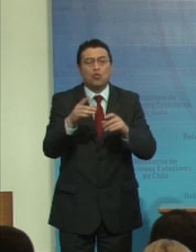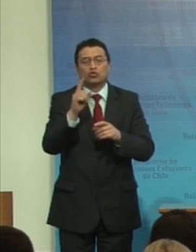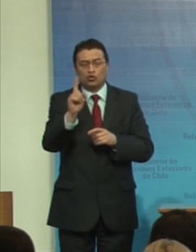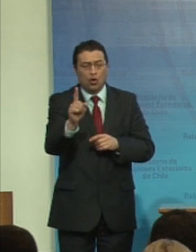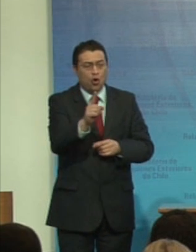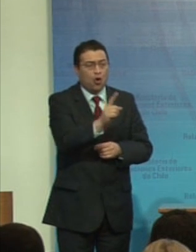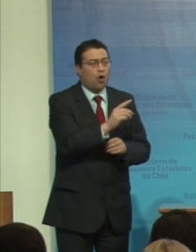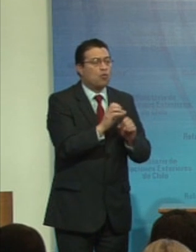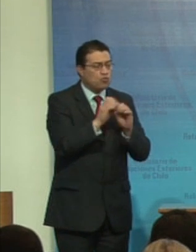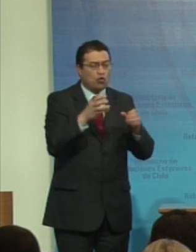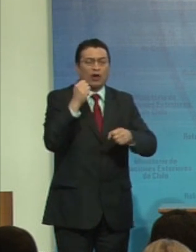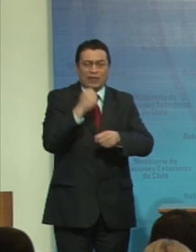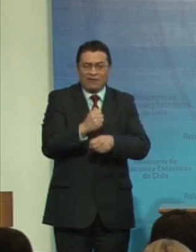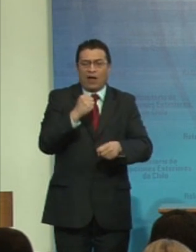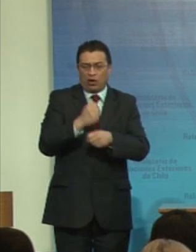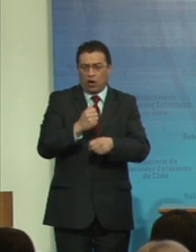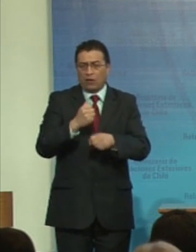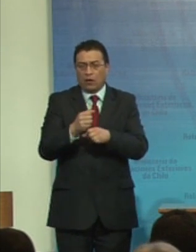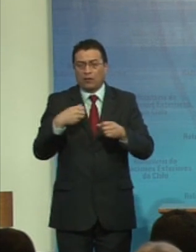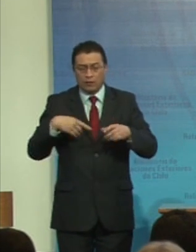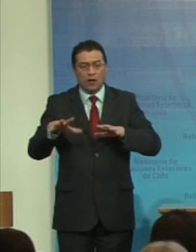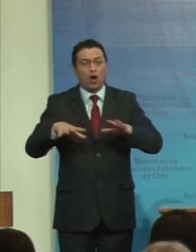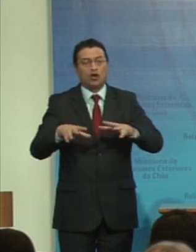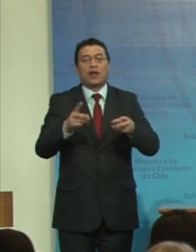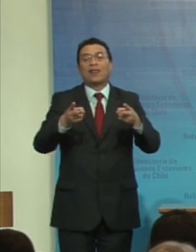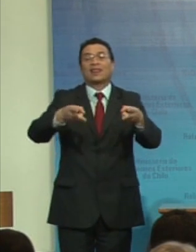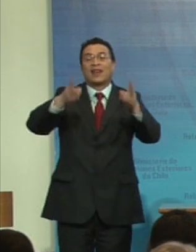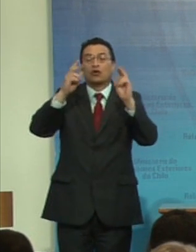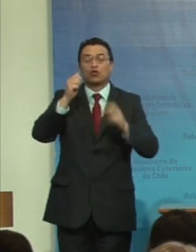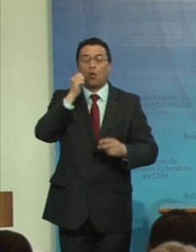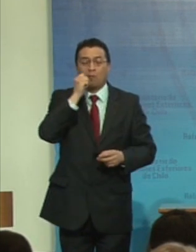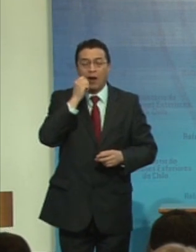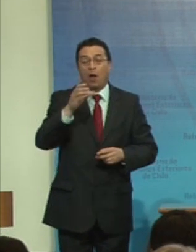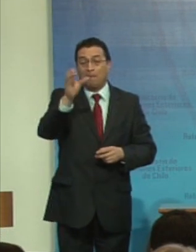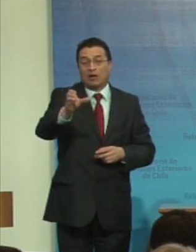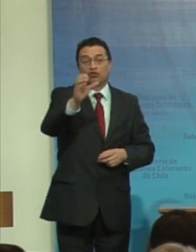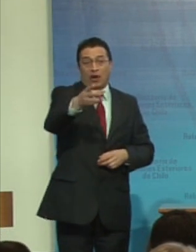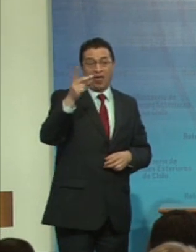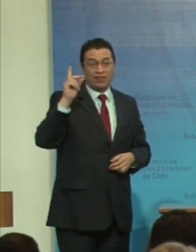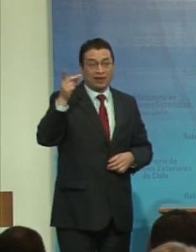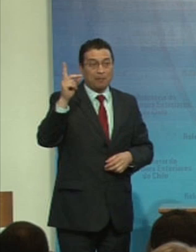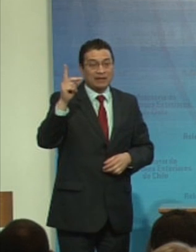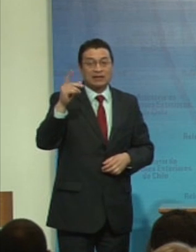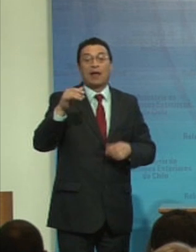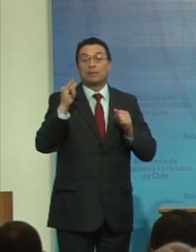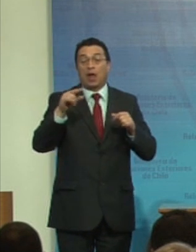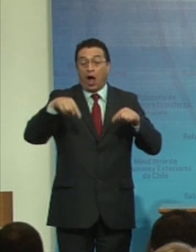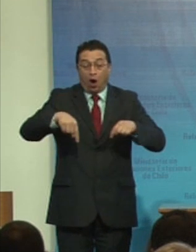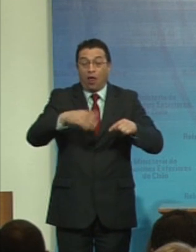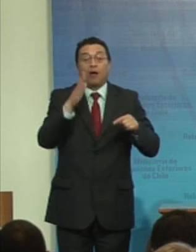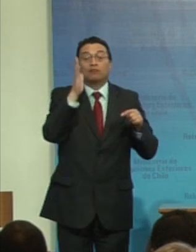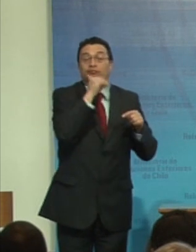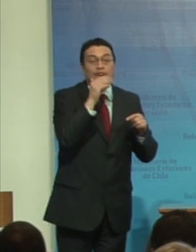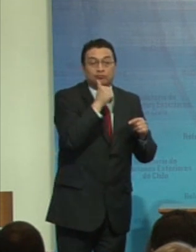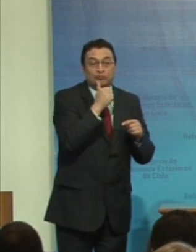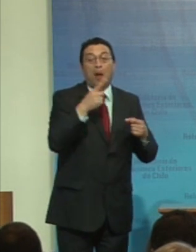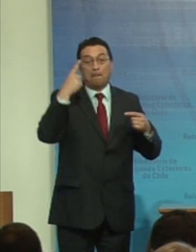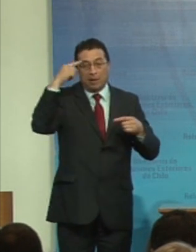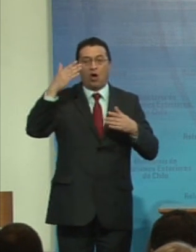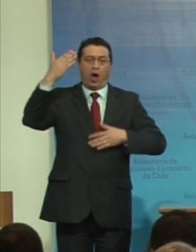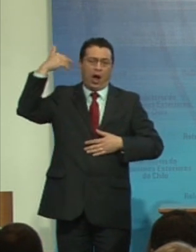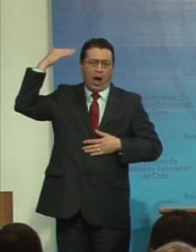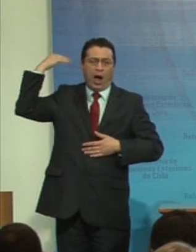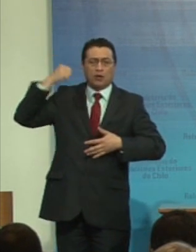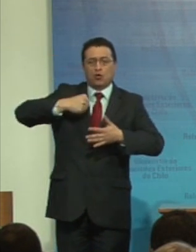muchos trabajadores del ámbito de los derechos humanos, de las personas con discapacidad que ya no están, pero que lucharon